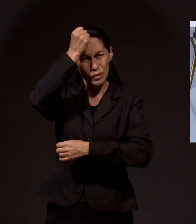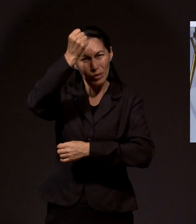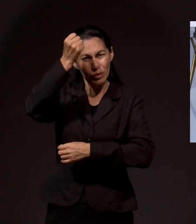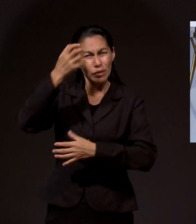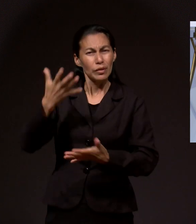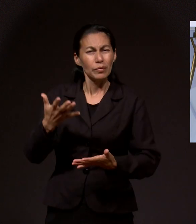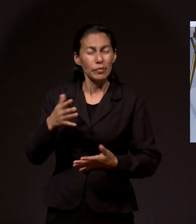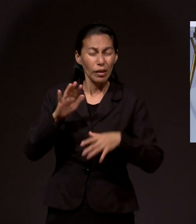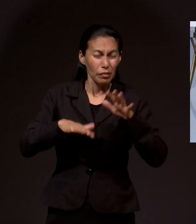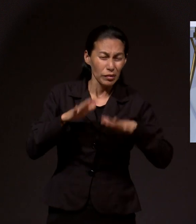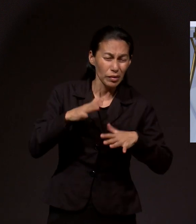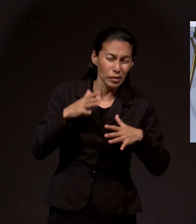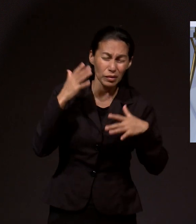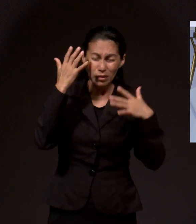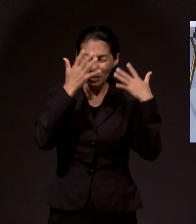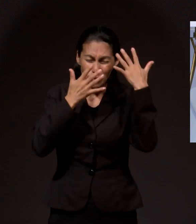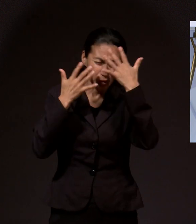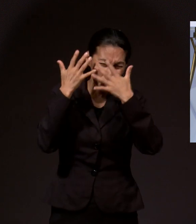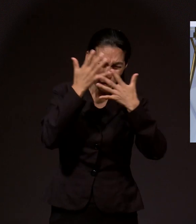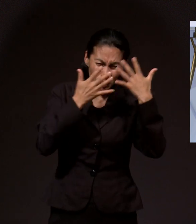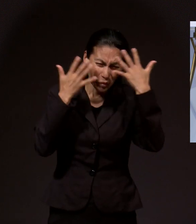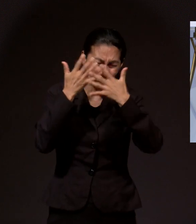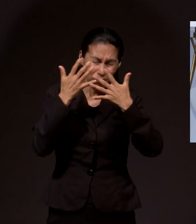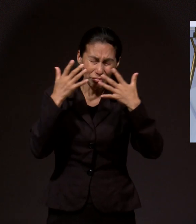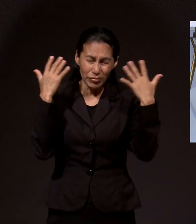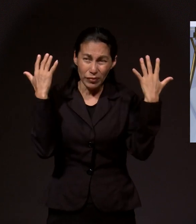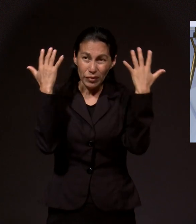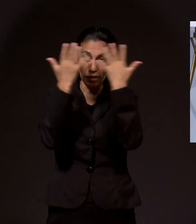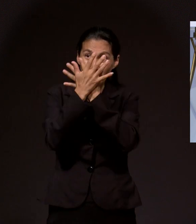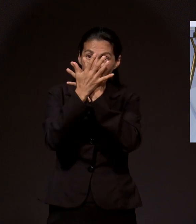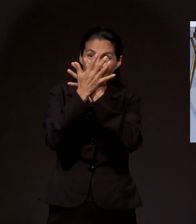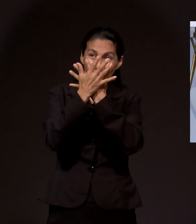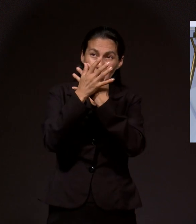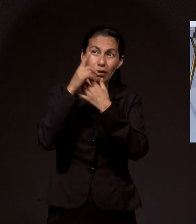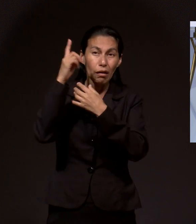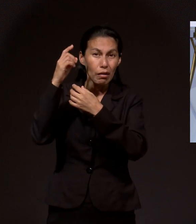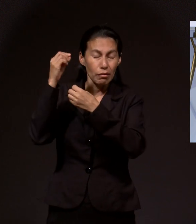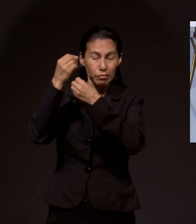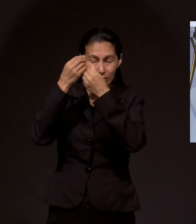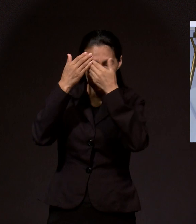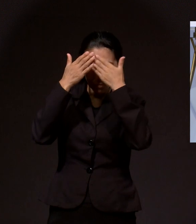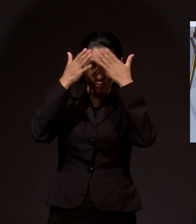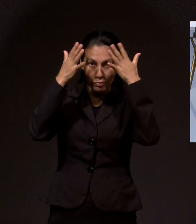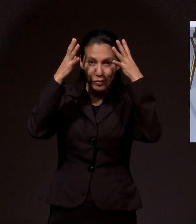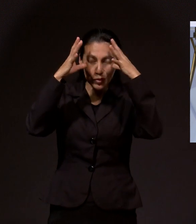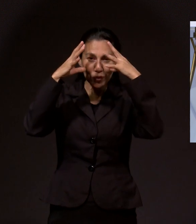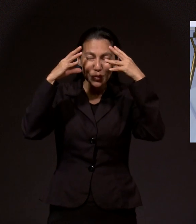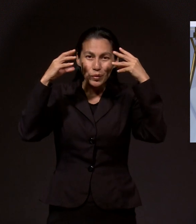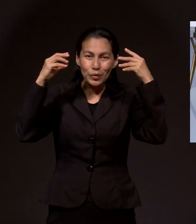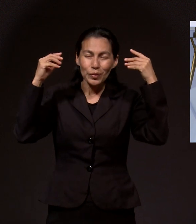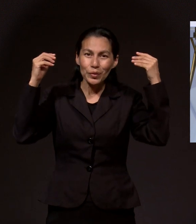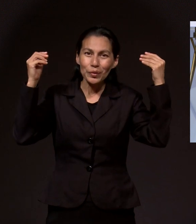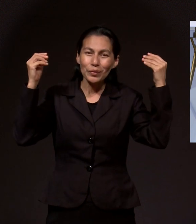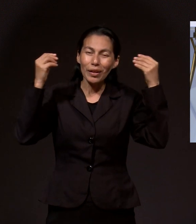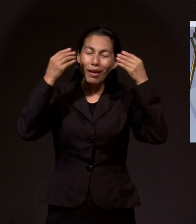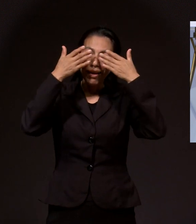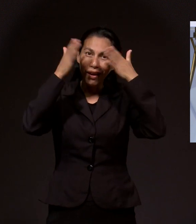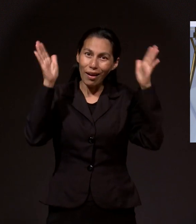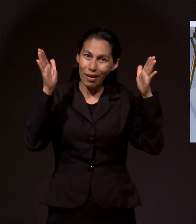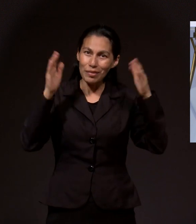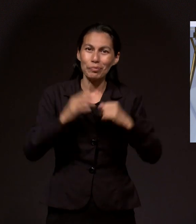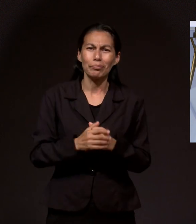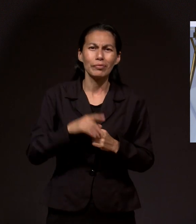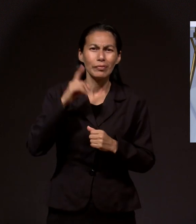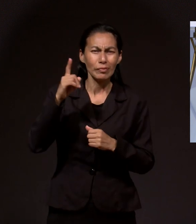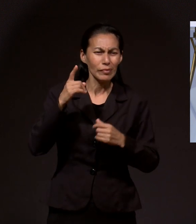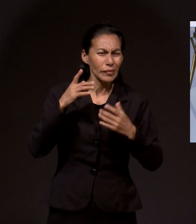en momentos de confusión. Él es tu fuerza en momentos de desánimo. Él es el guía,